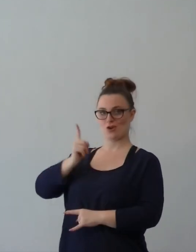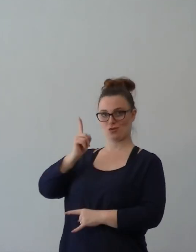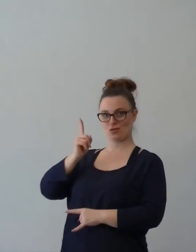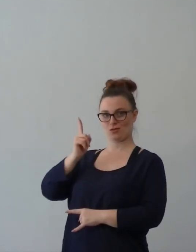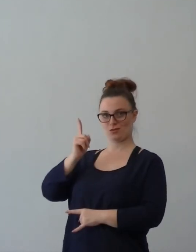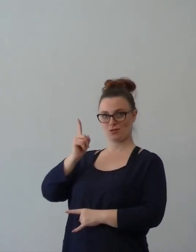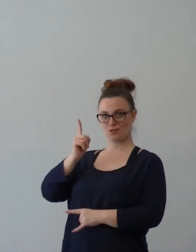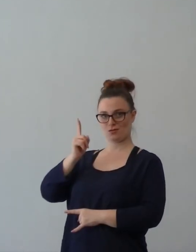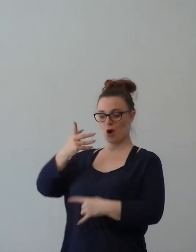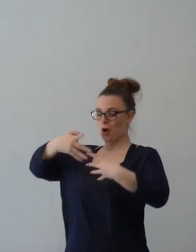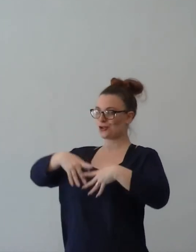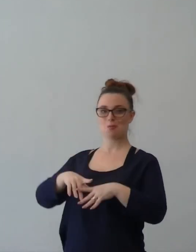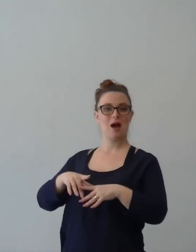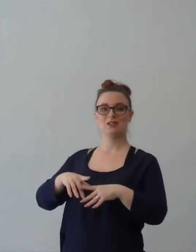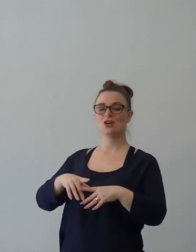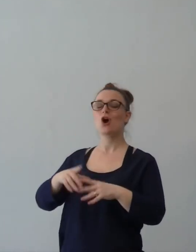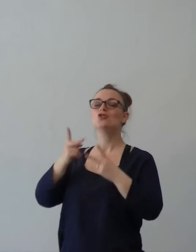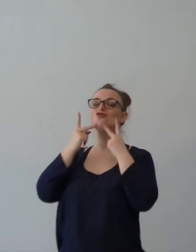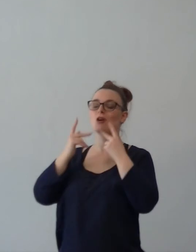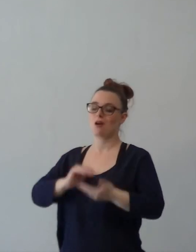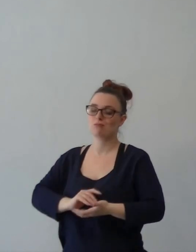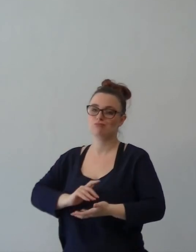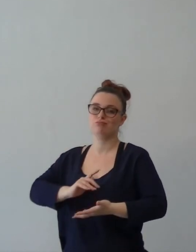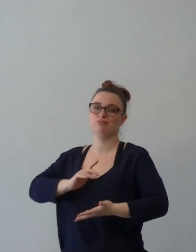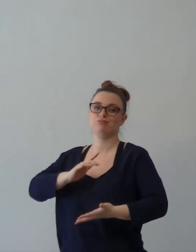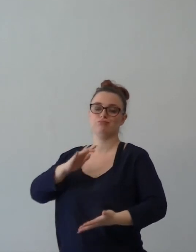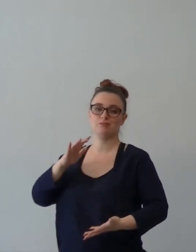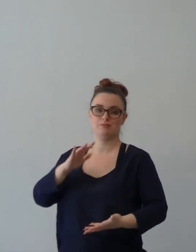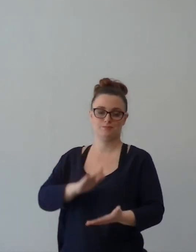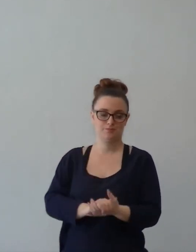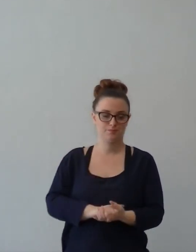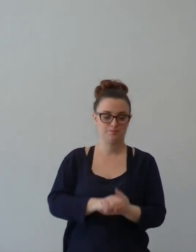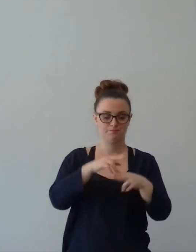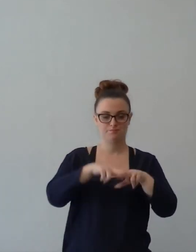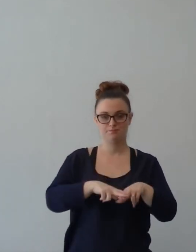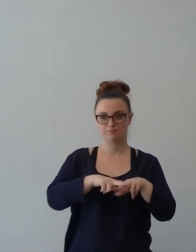crescere la tua gioia in Cristo devi trarre anche in massimo. Andiamoci a pregare.